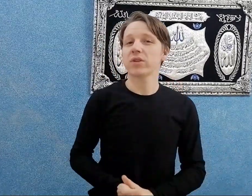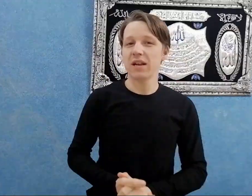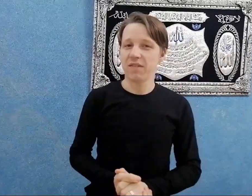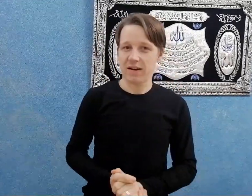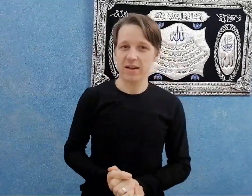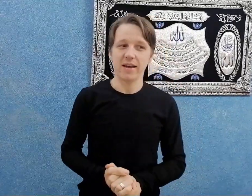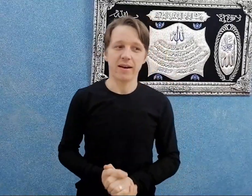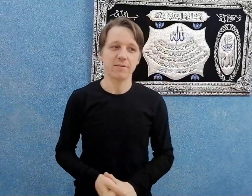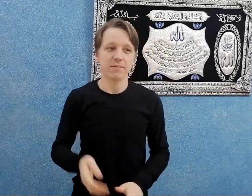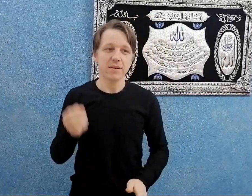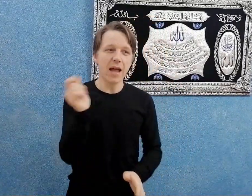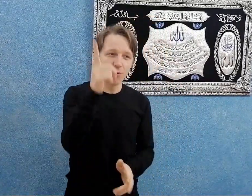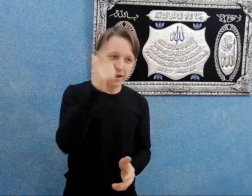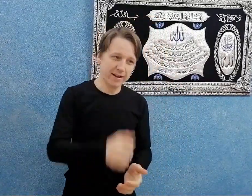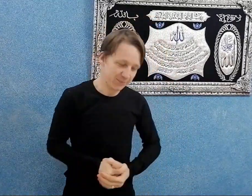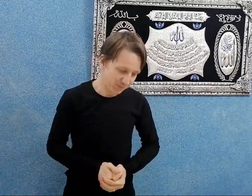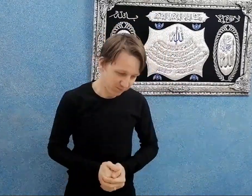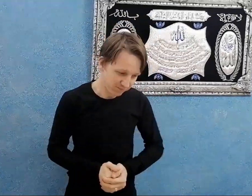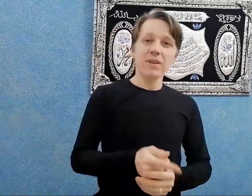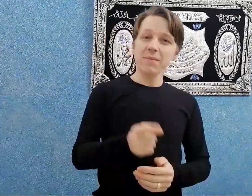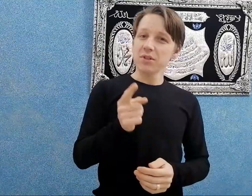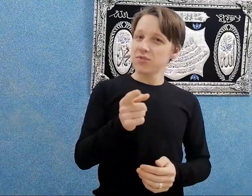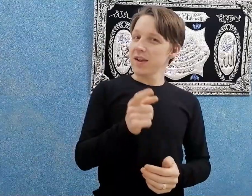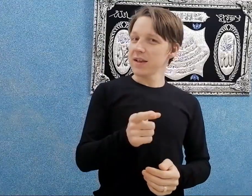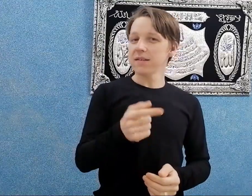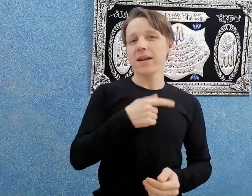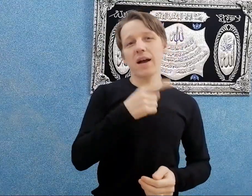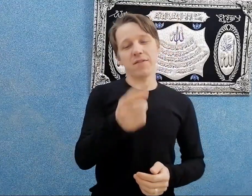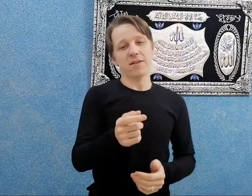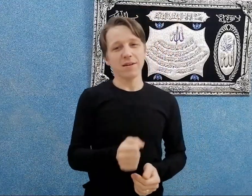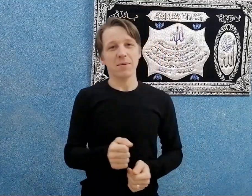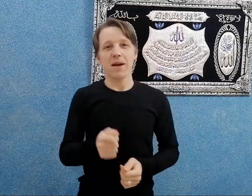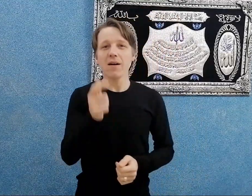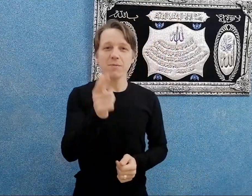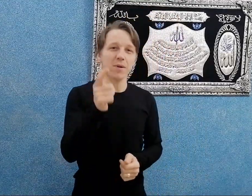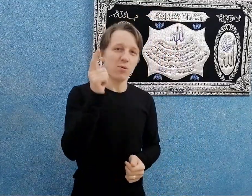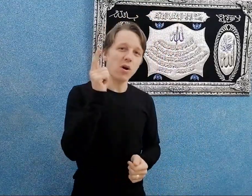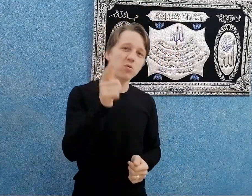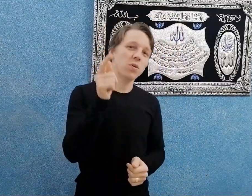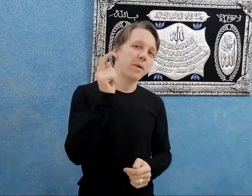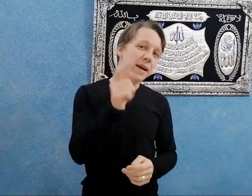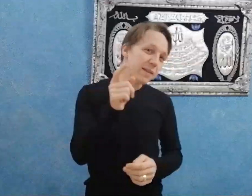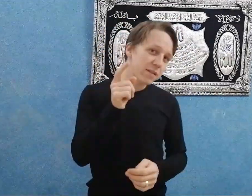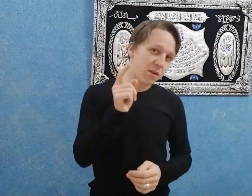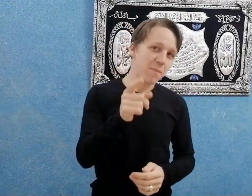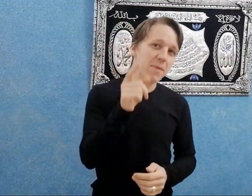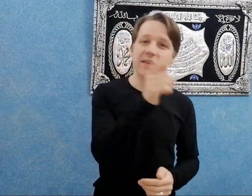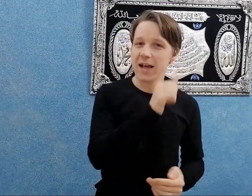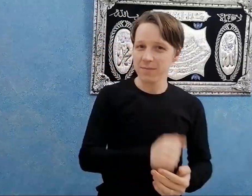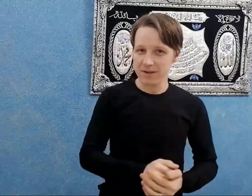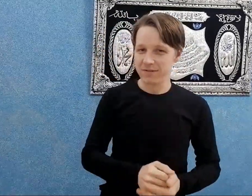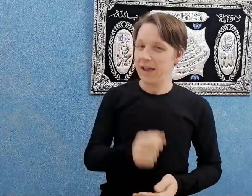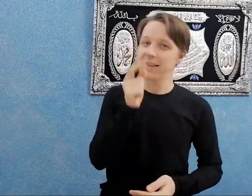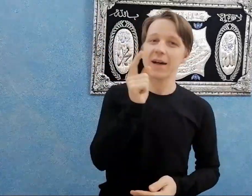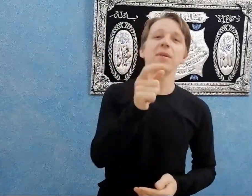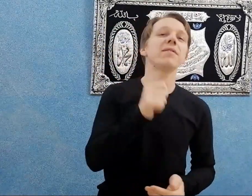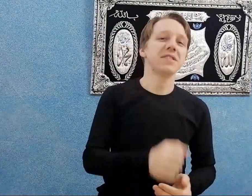مختلفة عن اي حاجة. اول حاجة. وانت مش فاكر انا هفكرك باكبر واطور ما قادلت رحمل اتعملت. فهيتعملت في